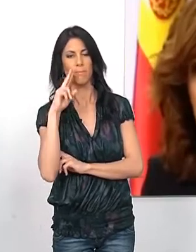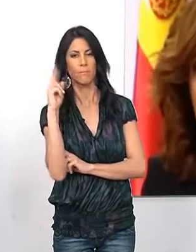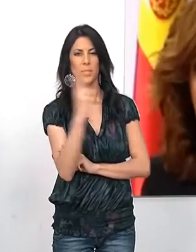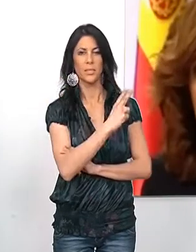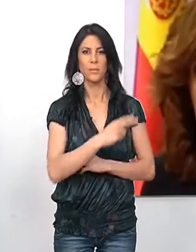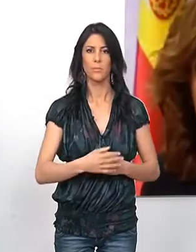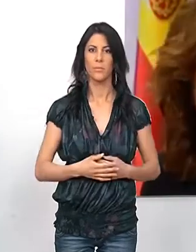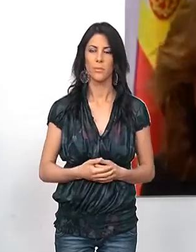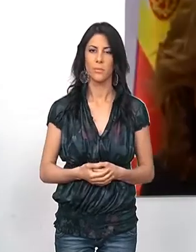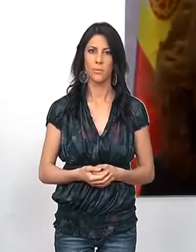vídeo.